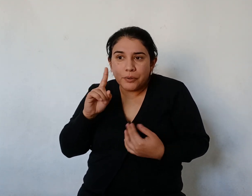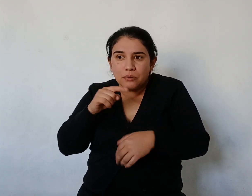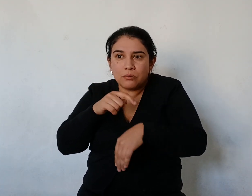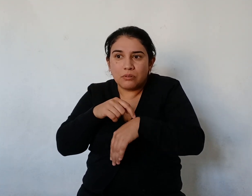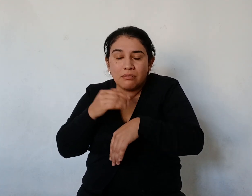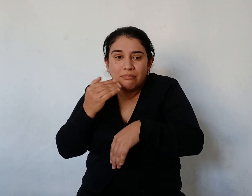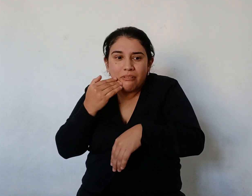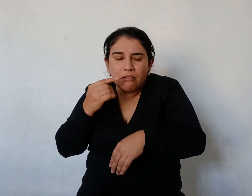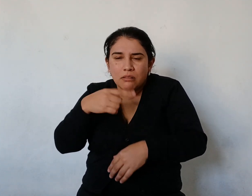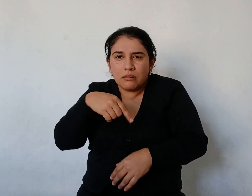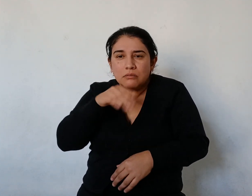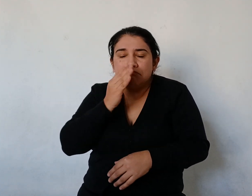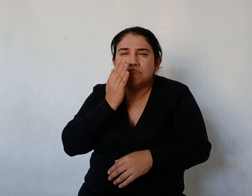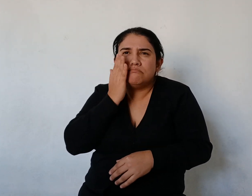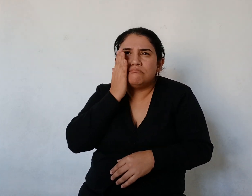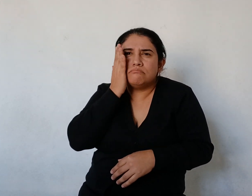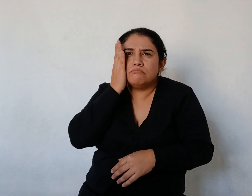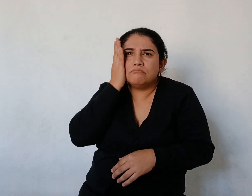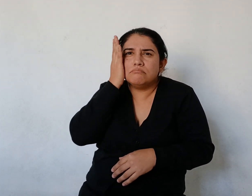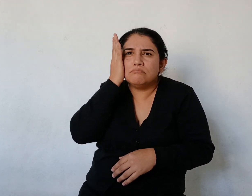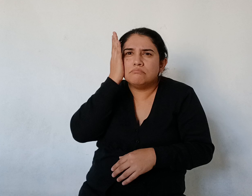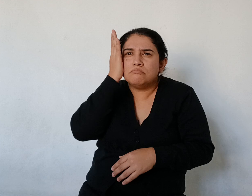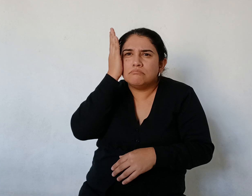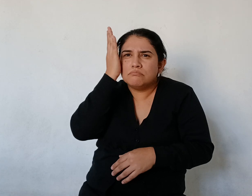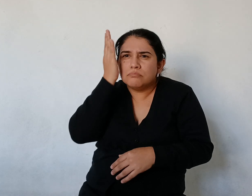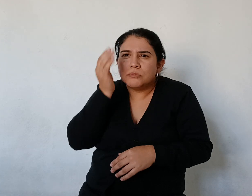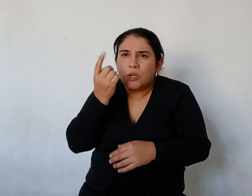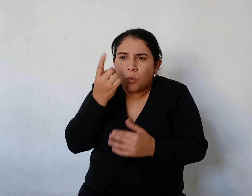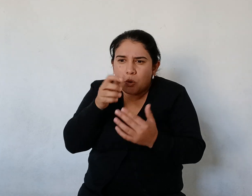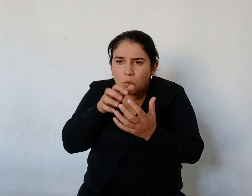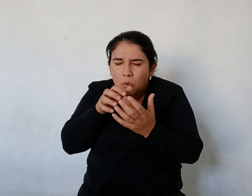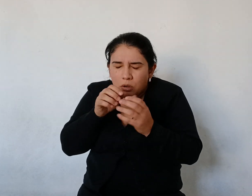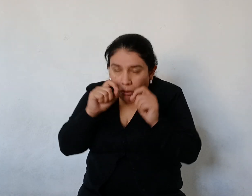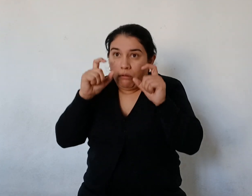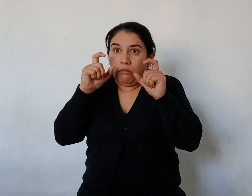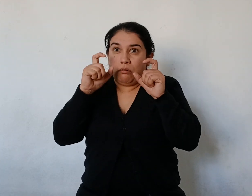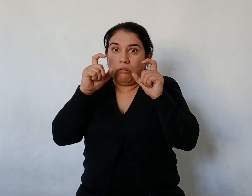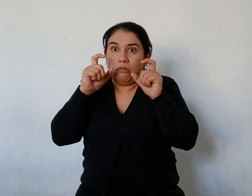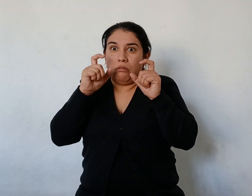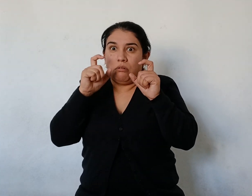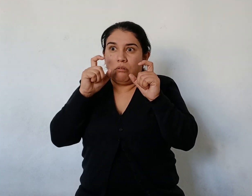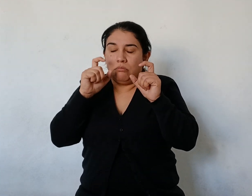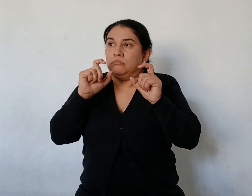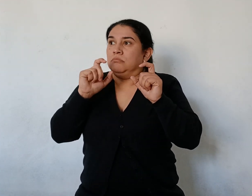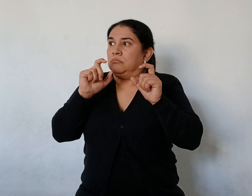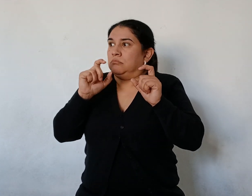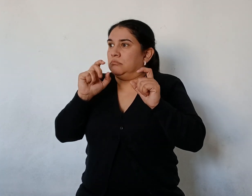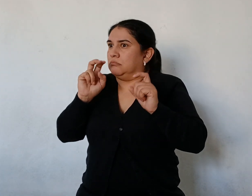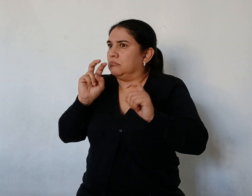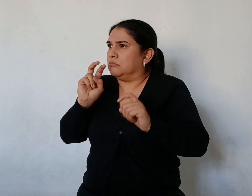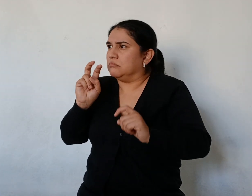Un yacaré se despertó de golpe Y levantó la cabeza porque creía haber sentido ruido